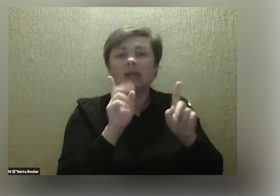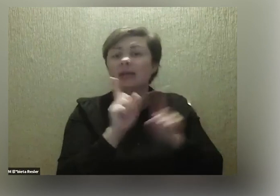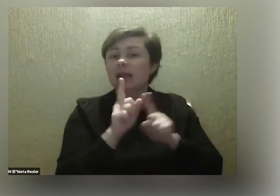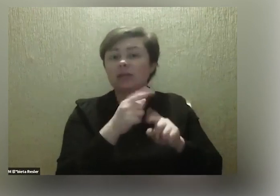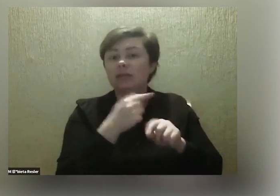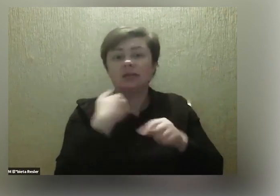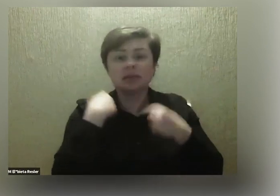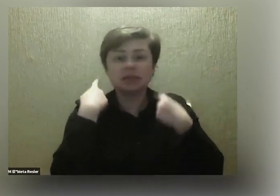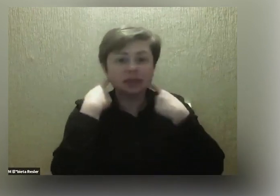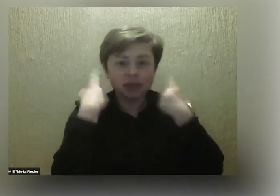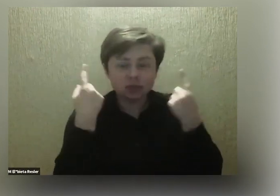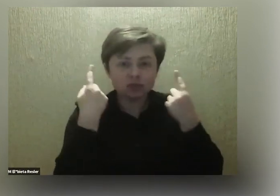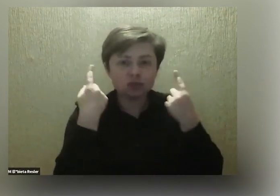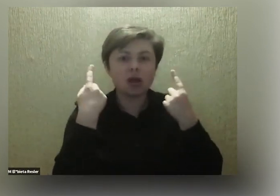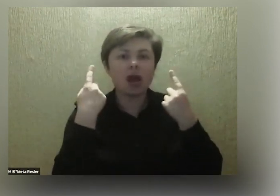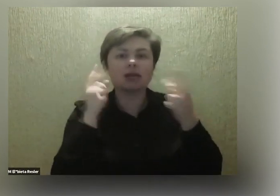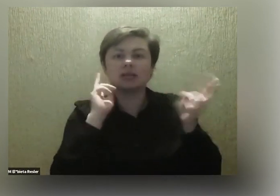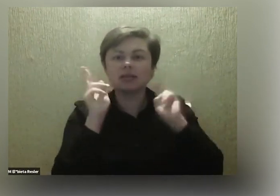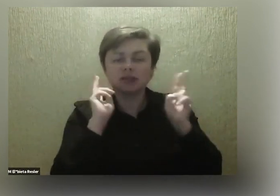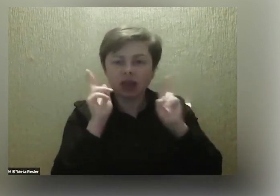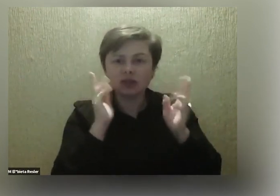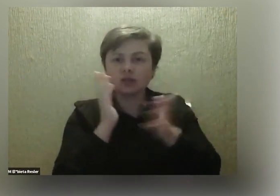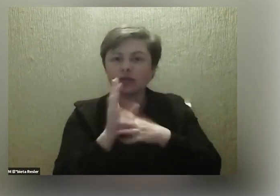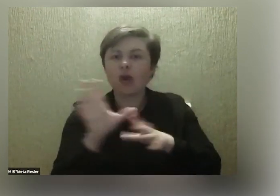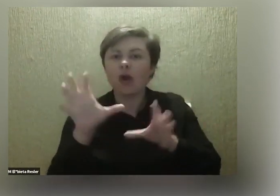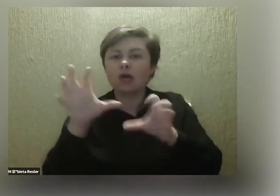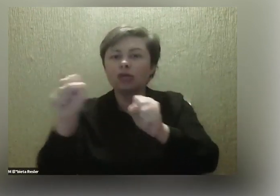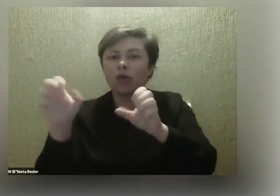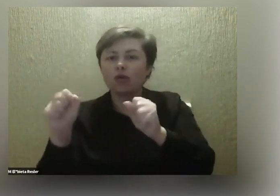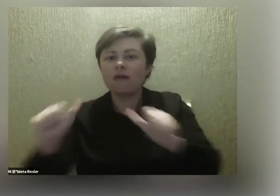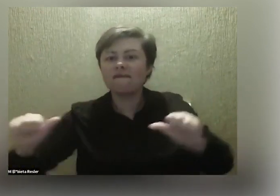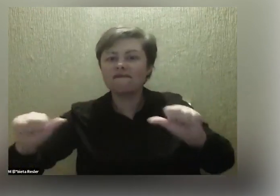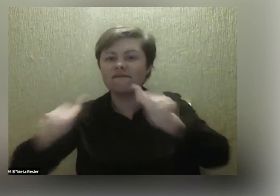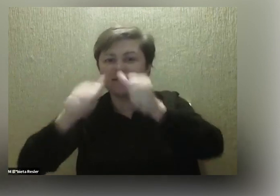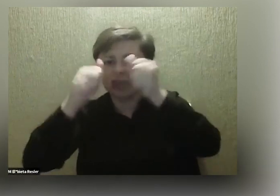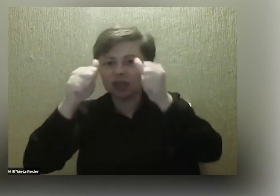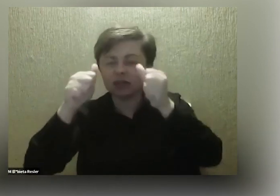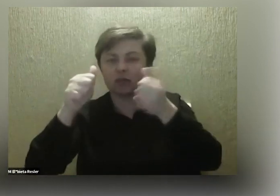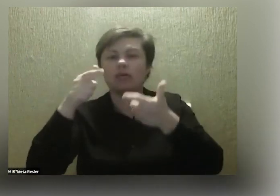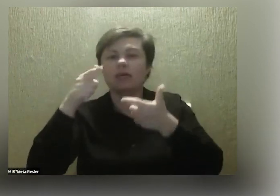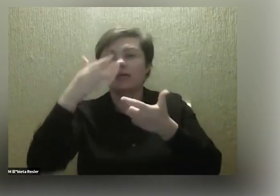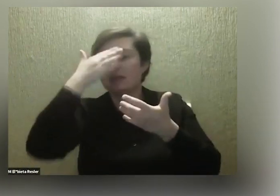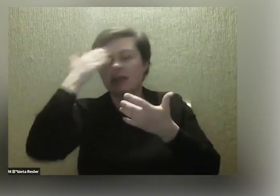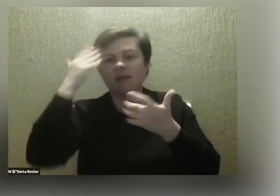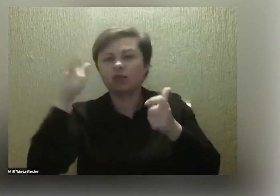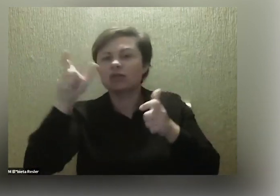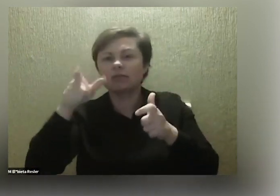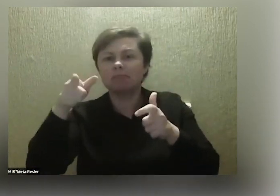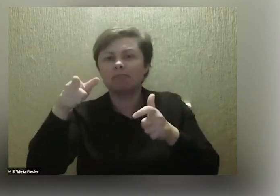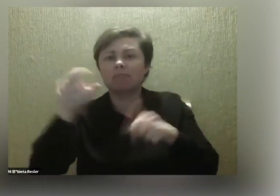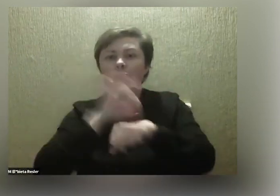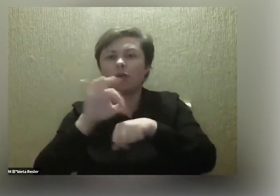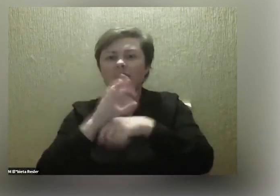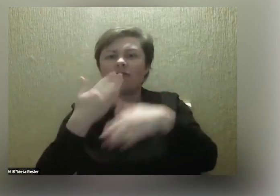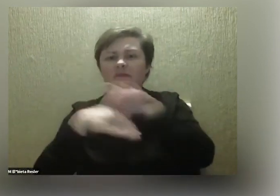dźwięku, tylko te figury dotykaliśmy tych figur. Tak, facto nie mamy pojęcia, co z tego wyjdzie. Tak, nikt nie ma pojęcia, tak